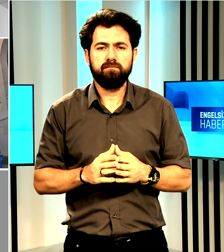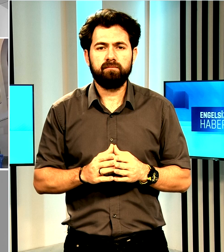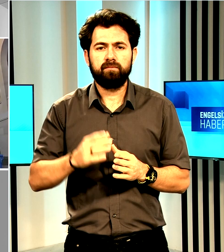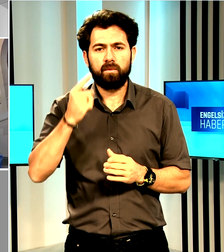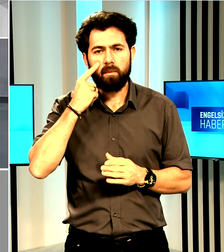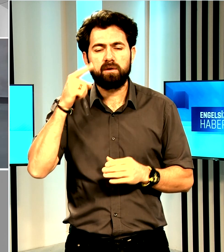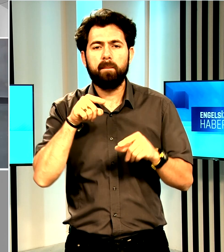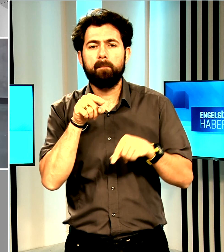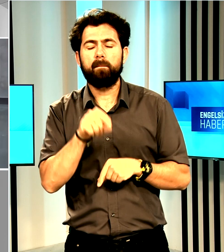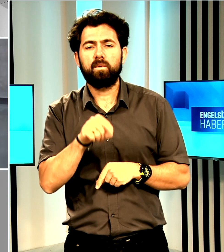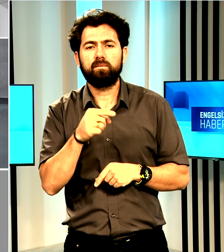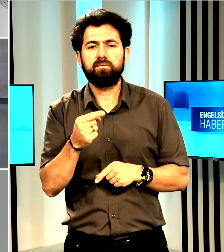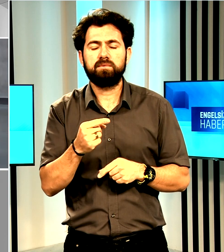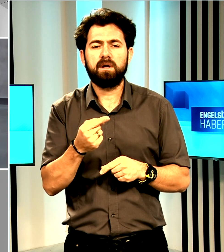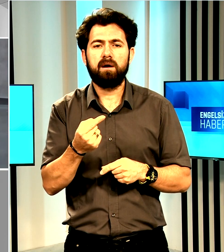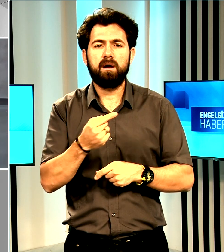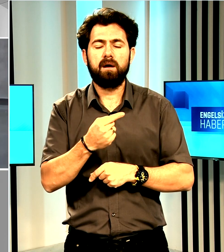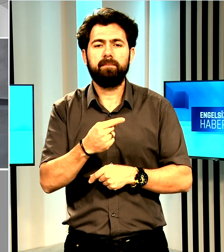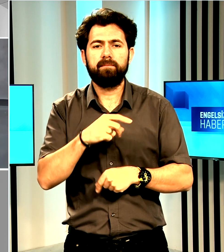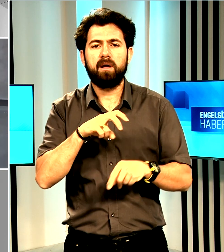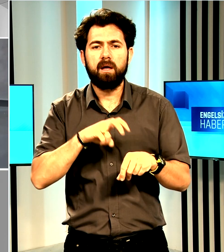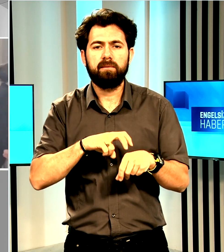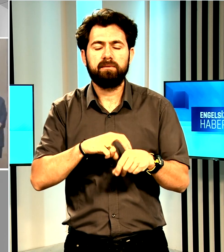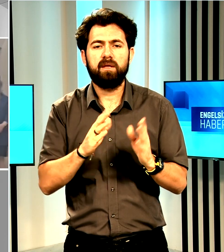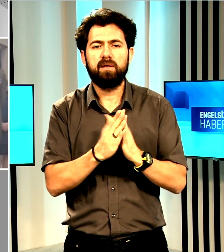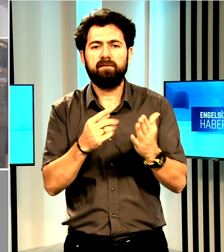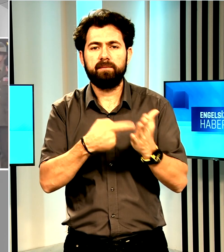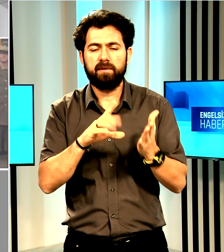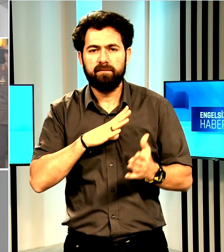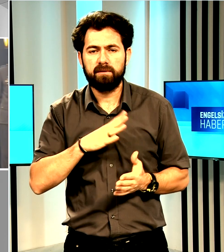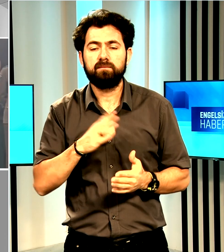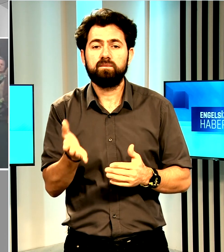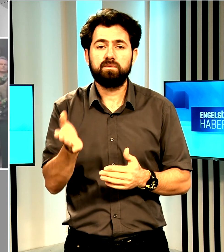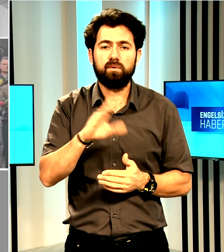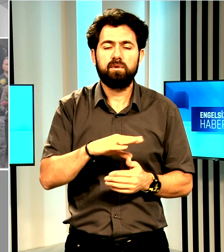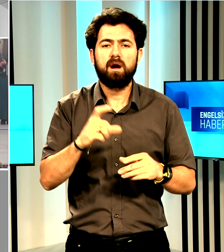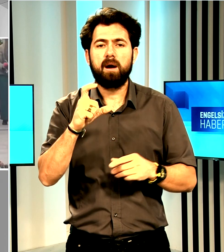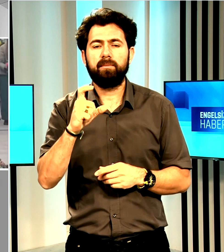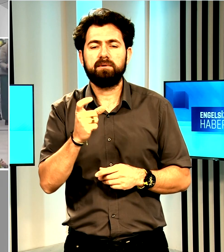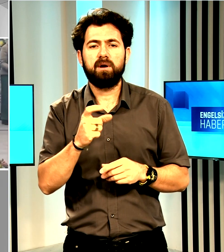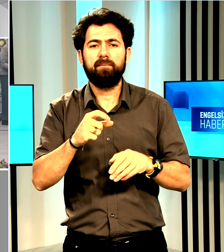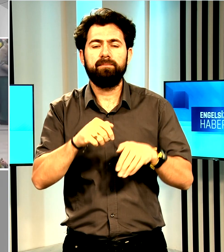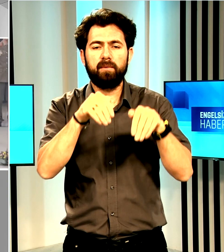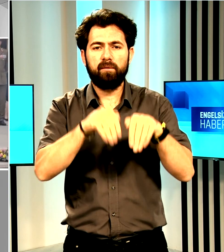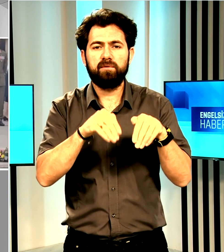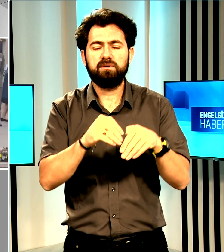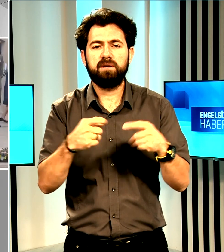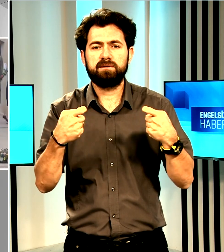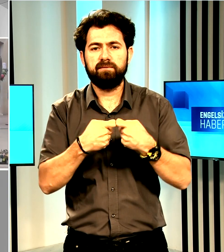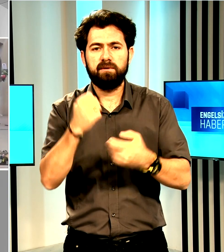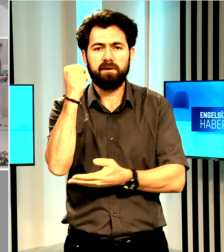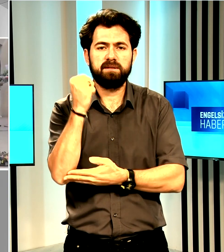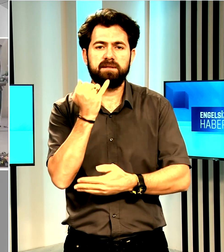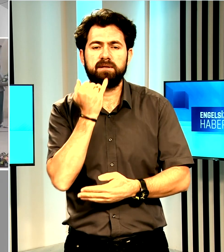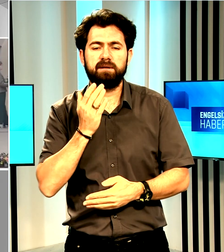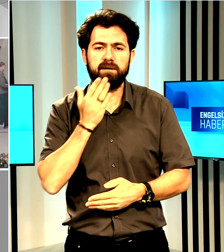Cumhurbaşkanı burada şeref defterini imzaladı. Daha sonra Kambera'da Avustralya Savaş Anıtı'nı